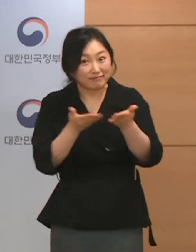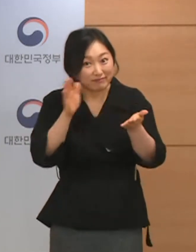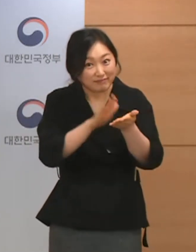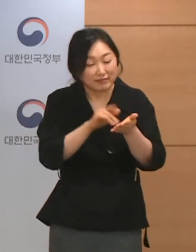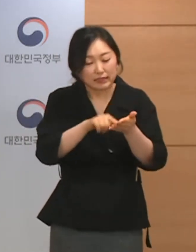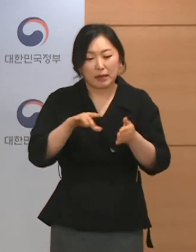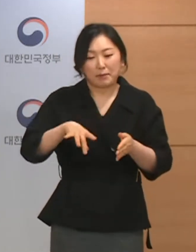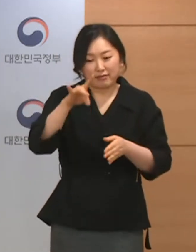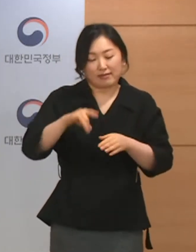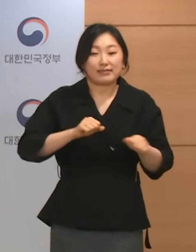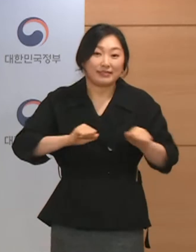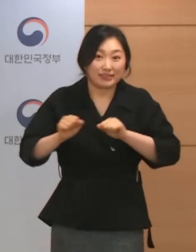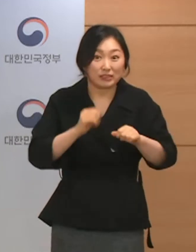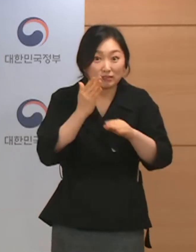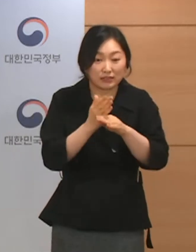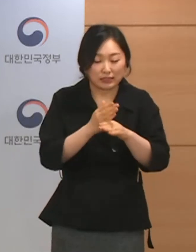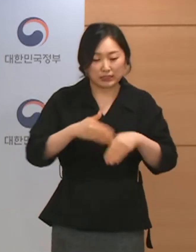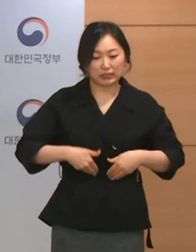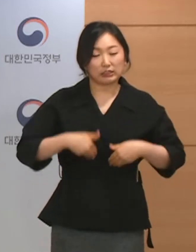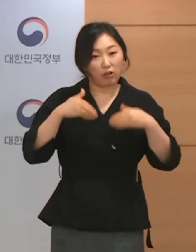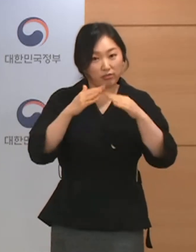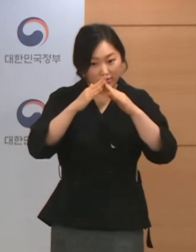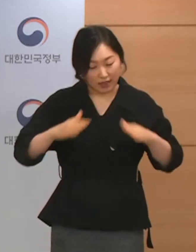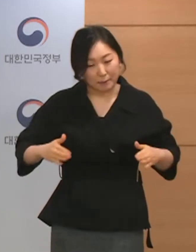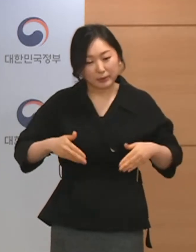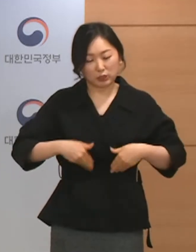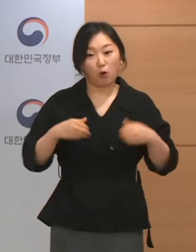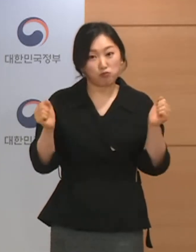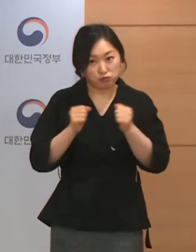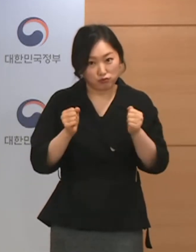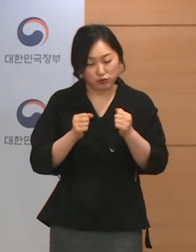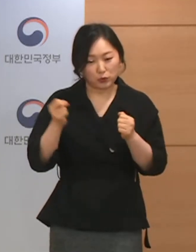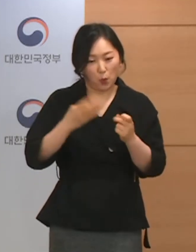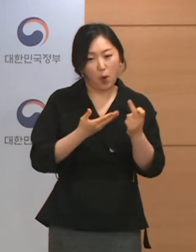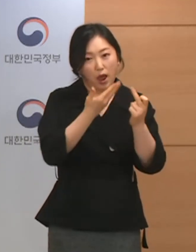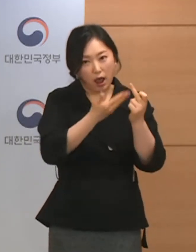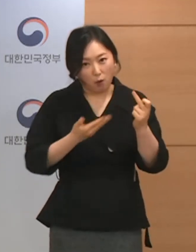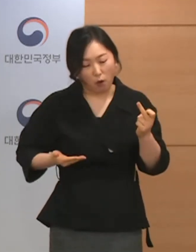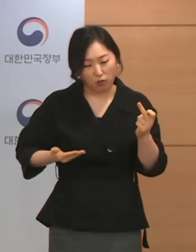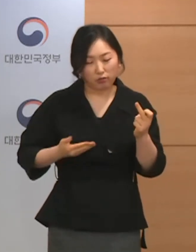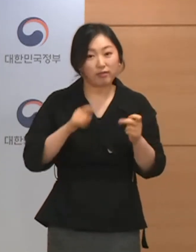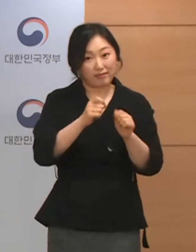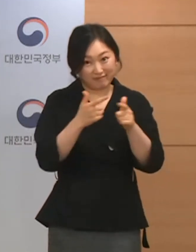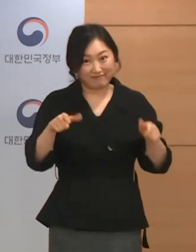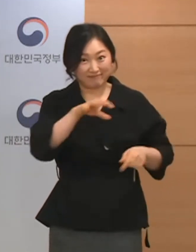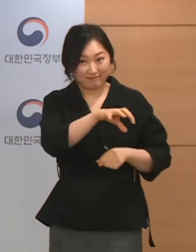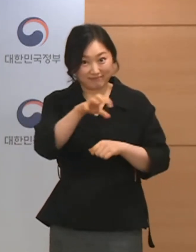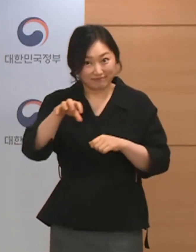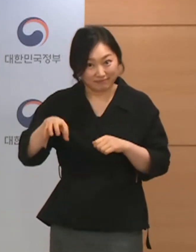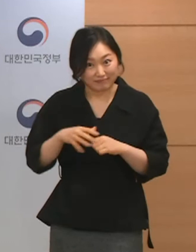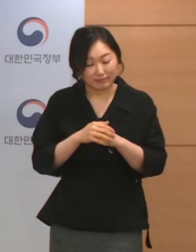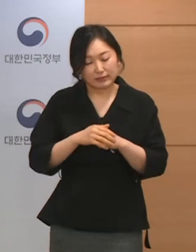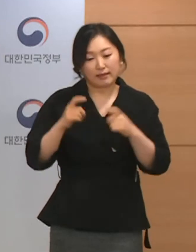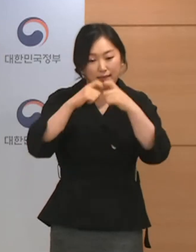전남, 전북, 경남, 경북, 강원의 일부 지역들은 사적 모임